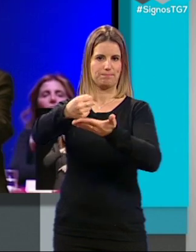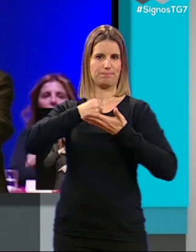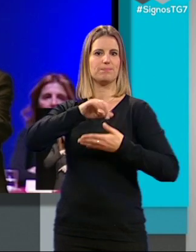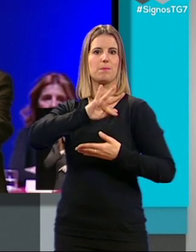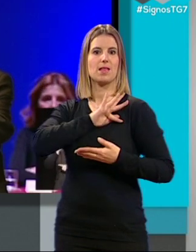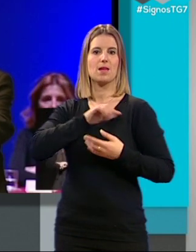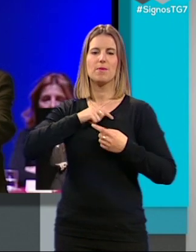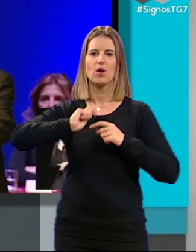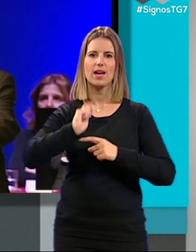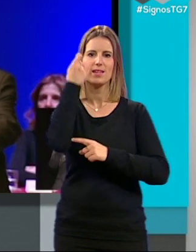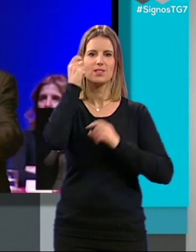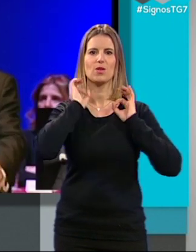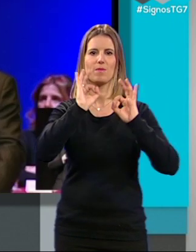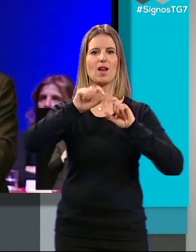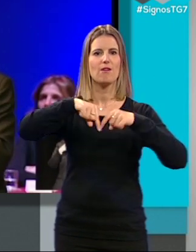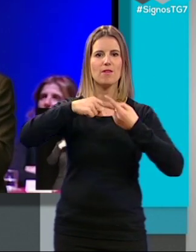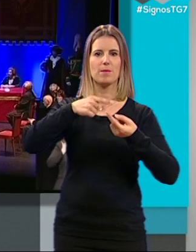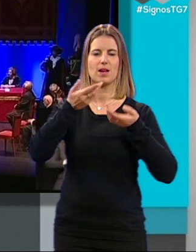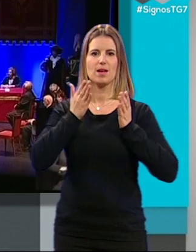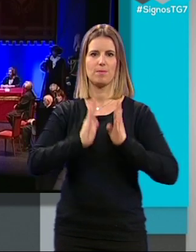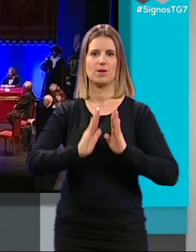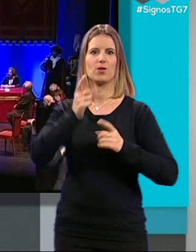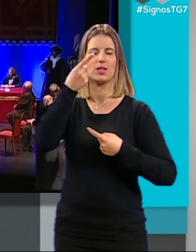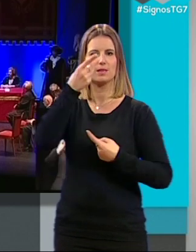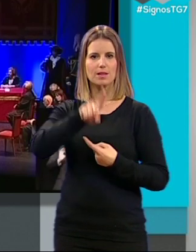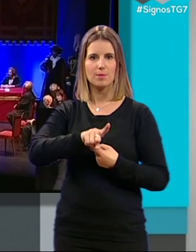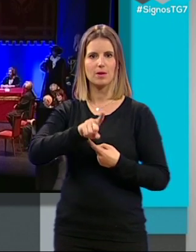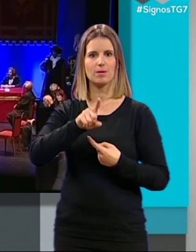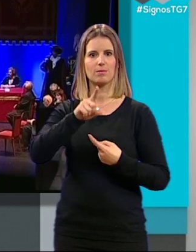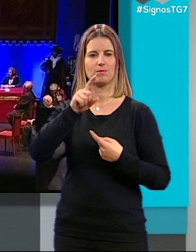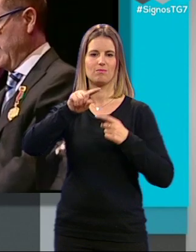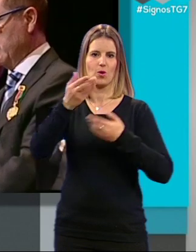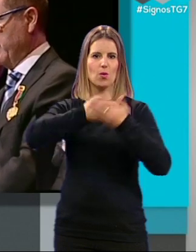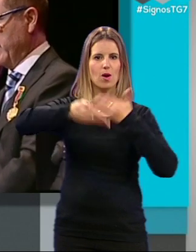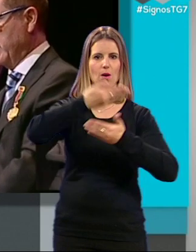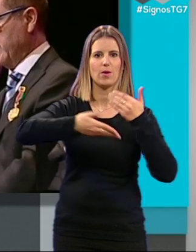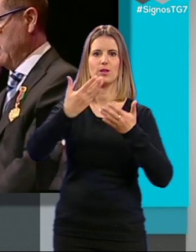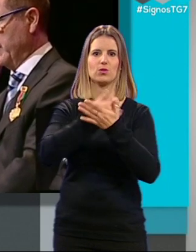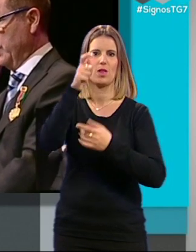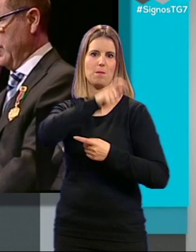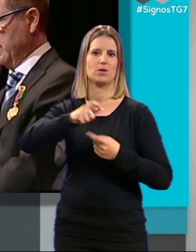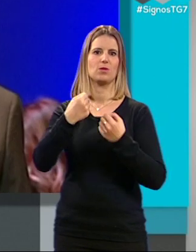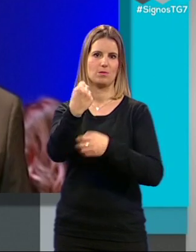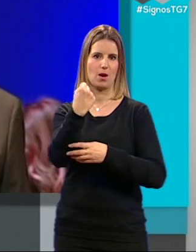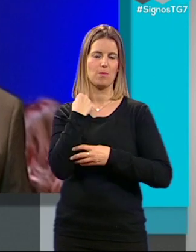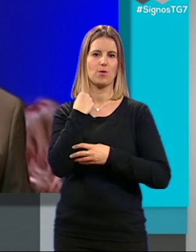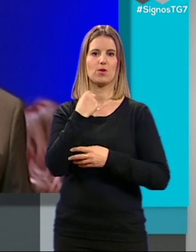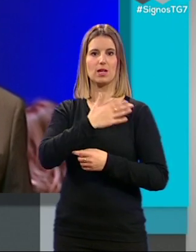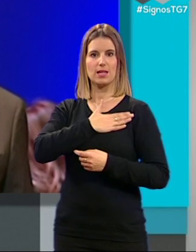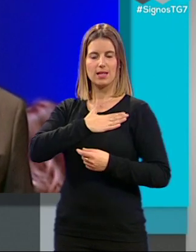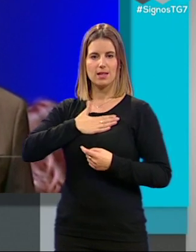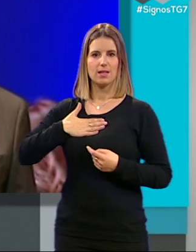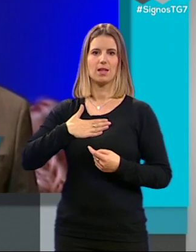el éxito es de nuestra familia, nuestros hijos y, por supuesto, los colaboradores y todos los personales que nos apoyan. Quiero